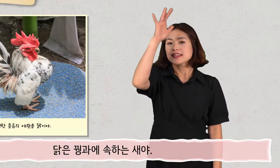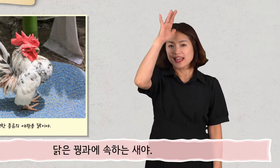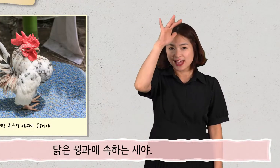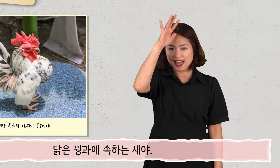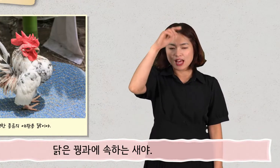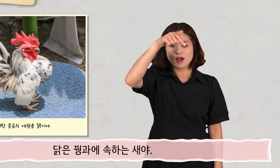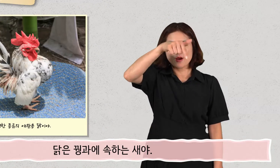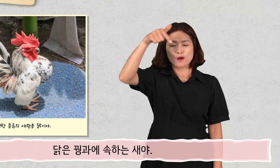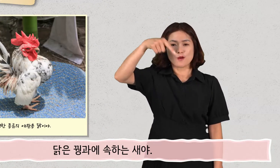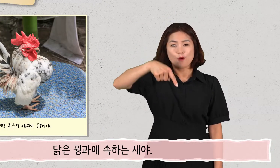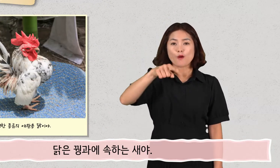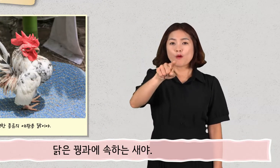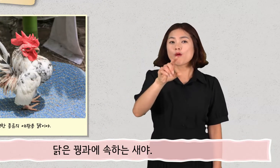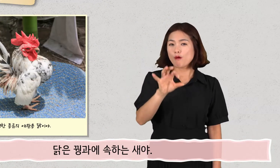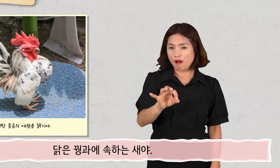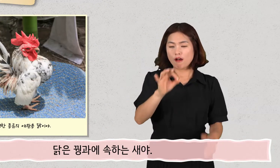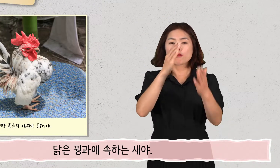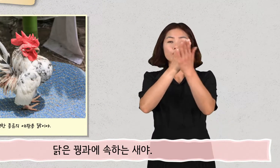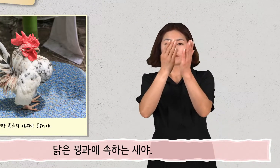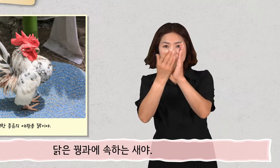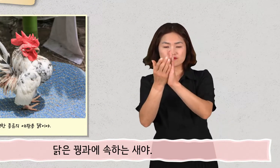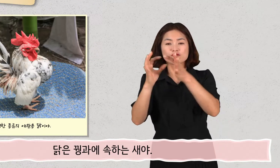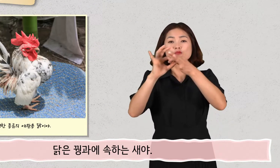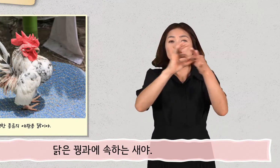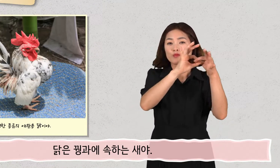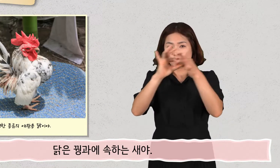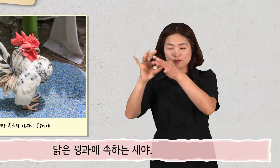닭은 꽝꽝에 속하는 새야.